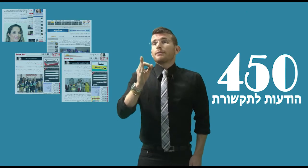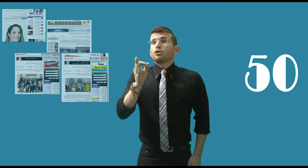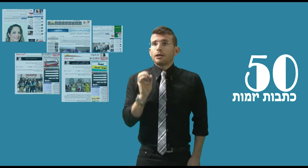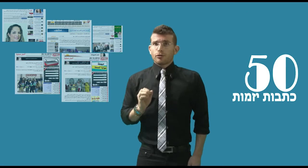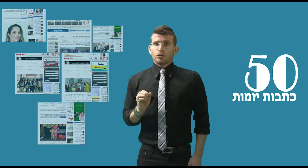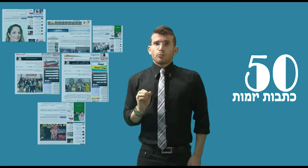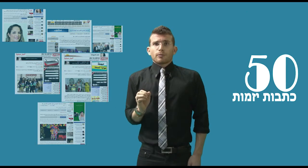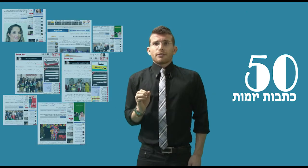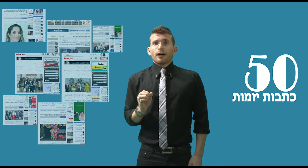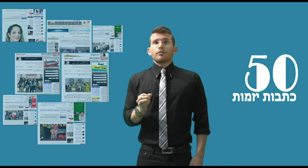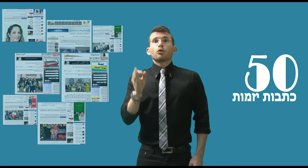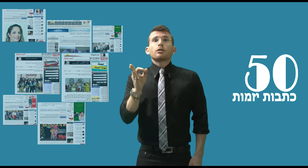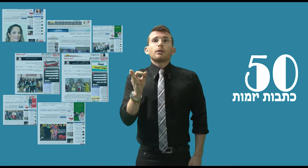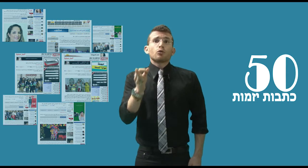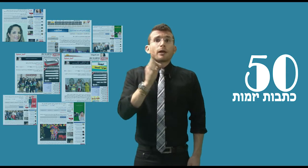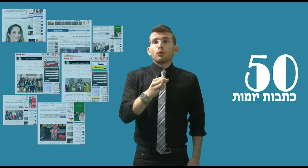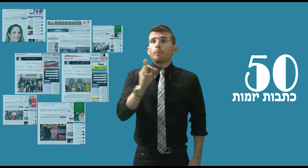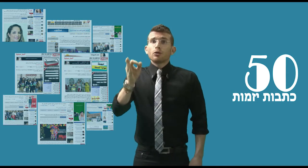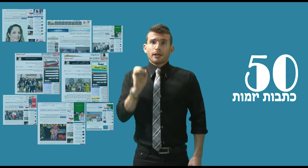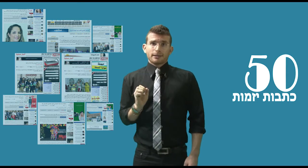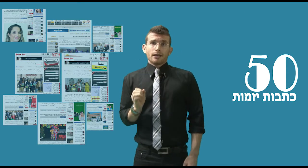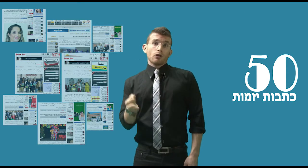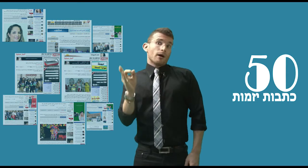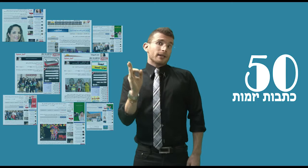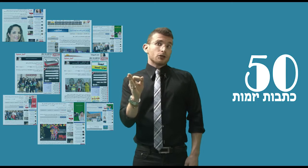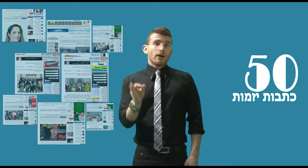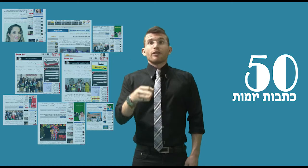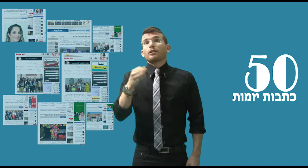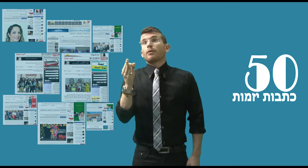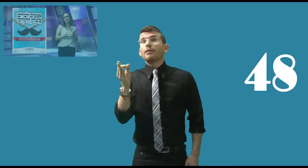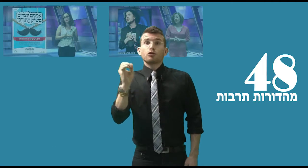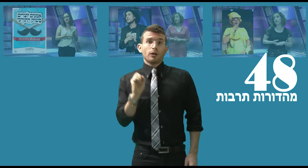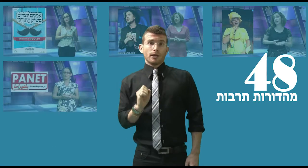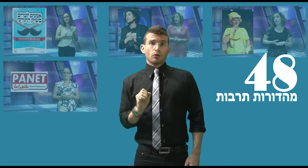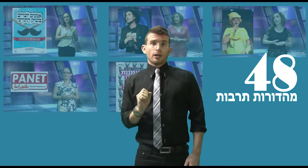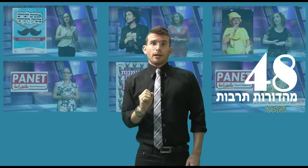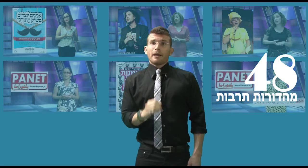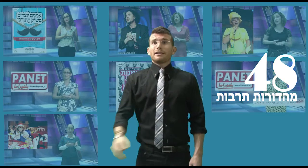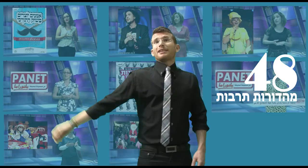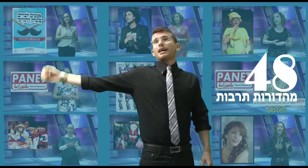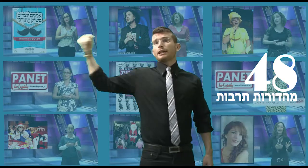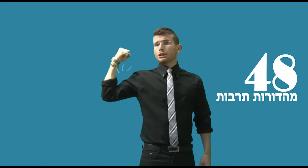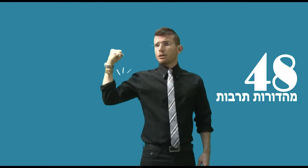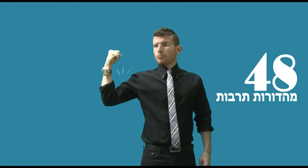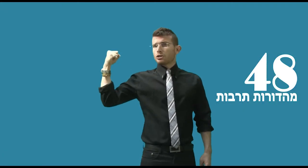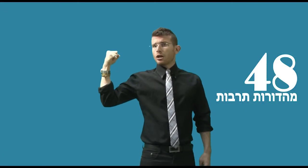-50 כתבות יזומות בשפה הערבית, תוך התמקדות בחינוך, פעילות מרכזי הנוער ומעמד האישה, והעברנו 48 מהדורות לאתר פנט האתר הכי חזק במגזר.